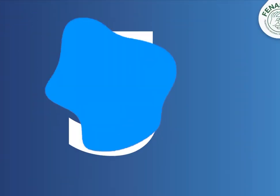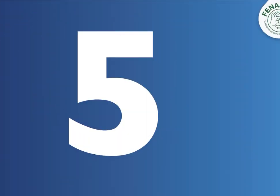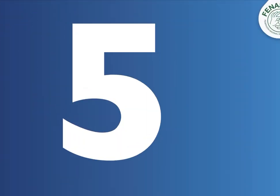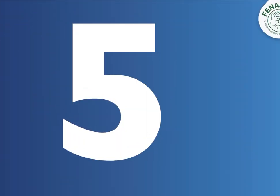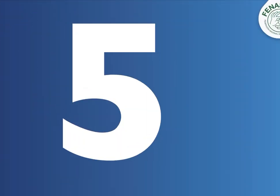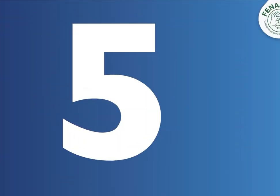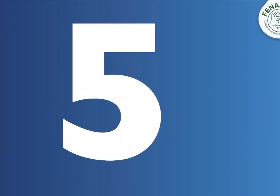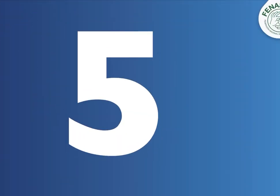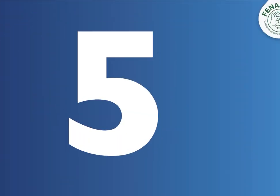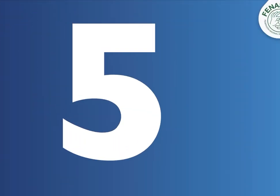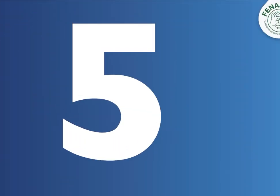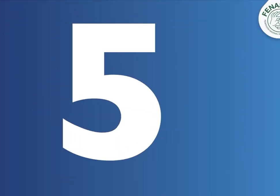Cinco.